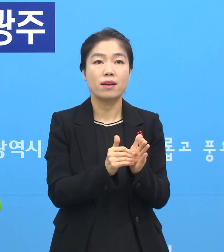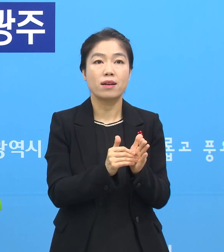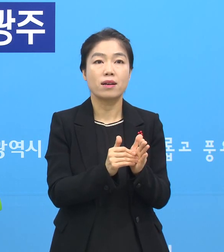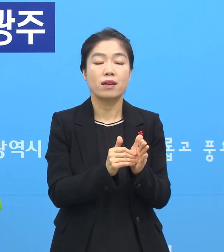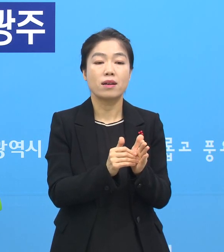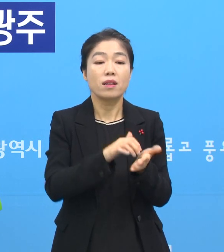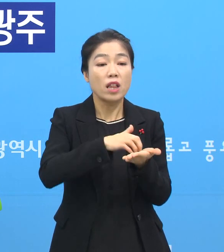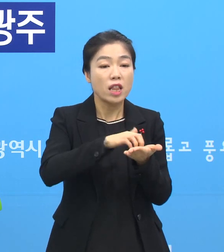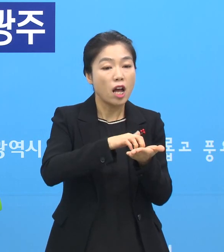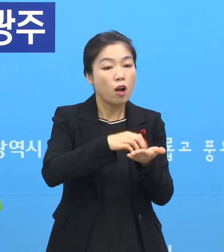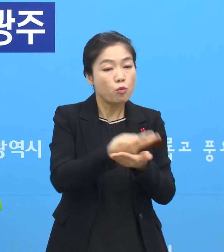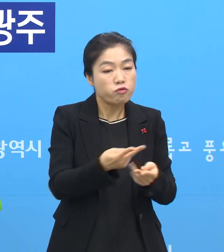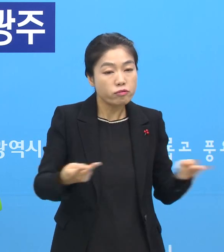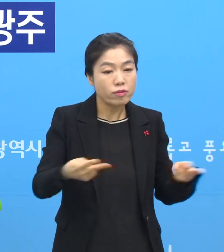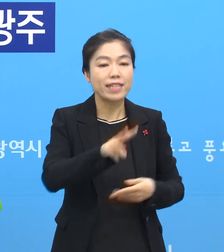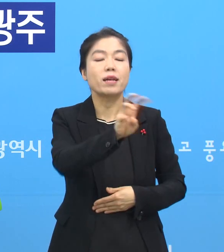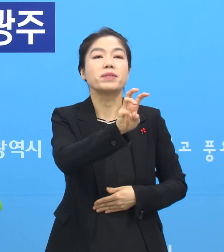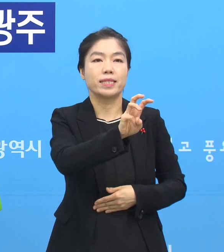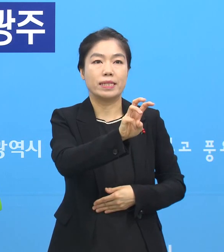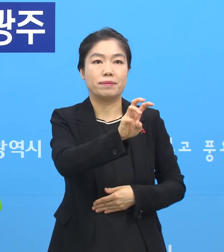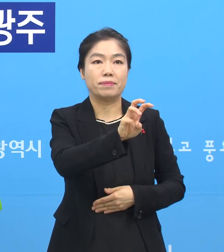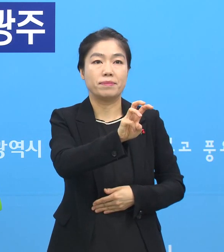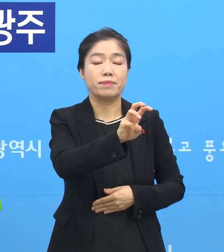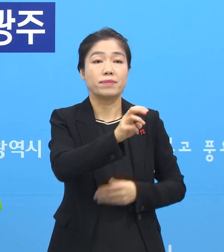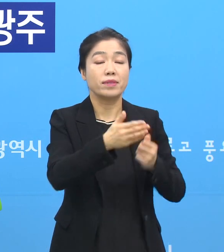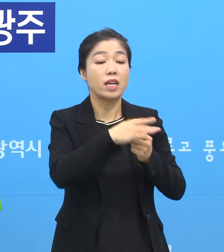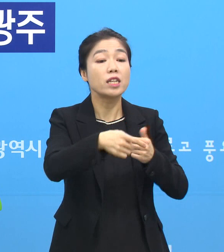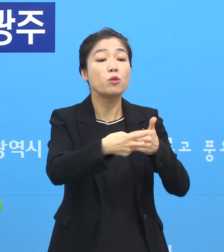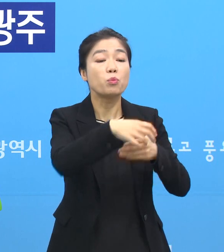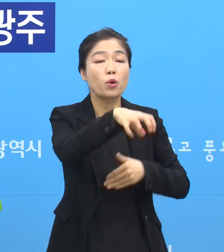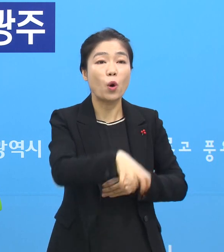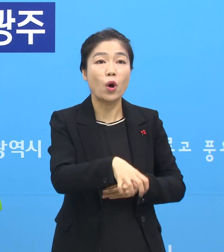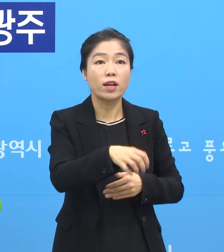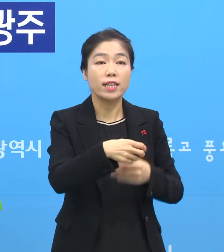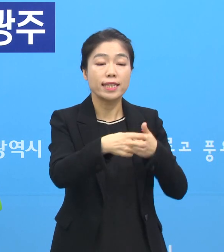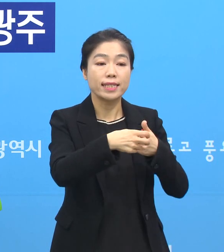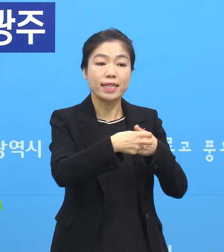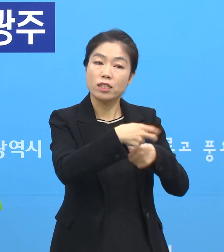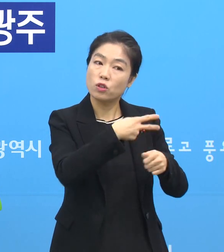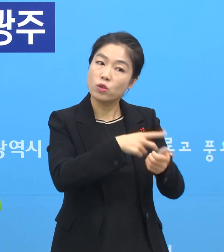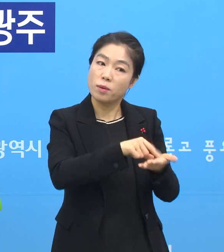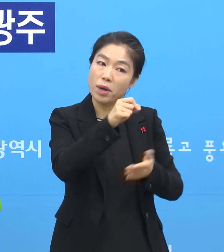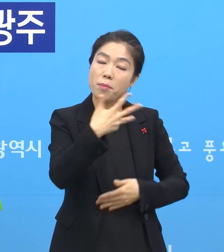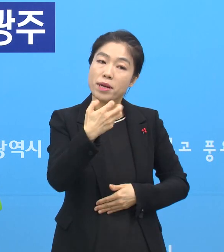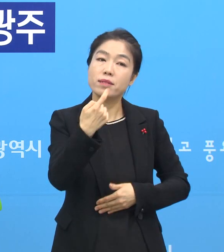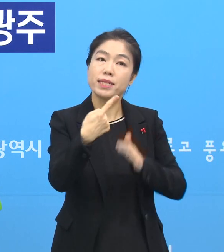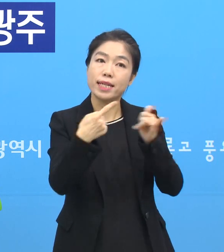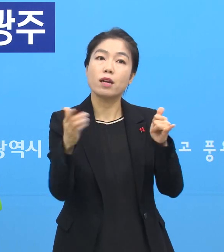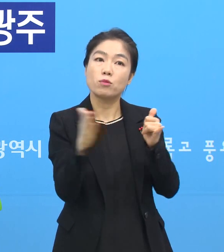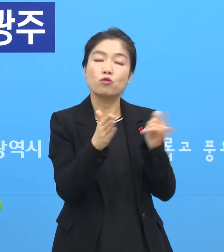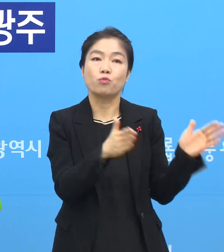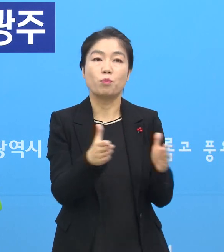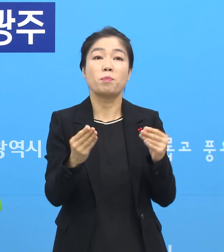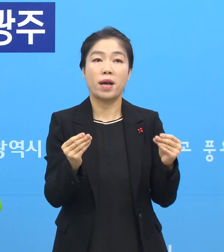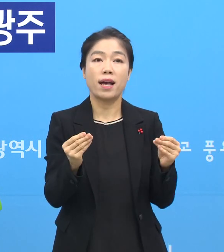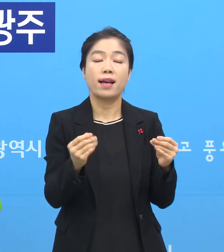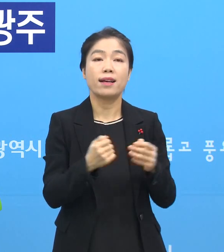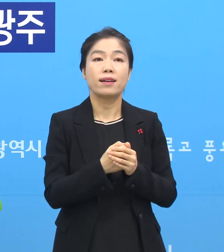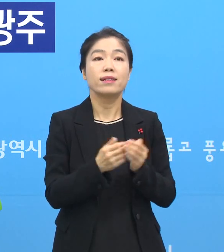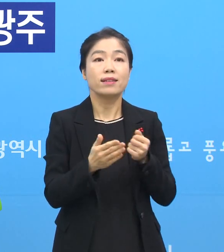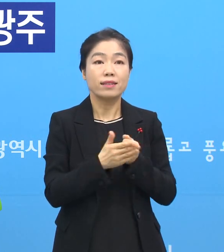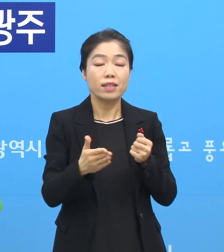30병상 정도를 치료할 수 있겠습니다. 그래서 거기 병원에는 의료진이 한 81명 정도 준비되어 있습니다.